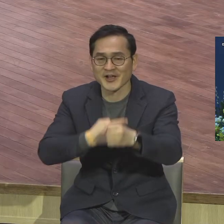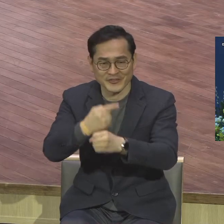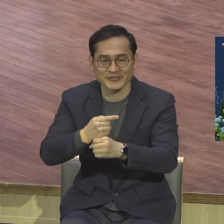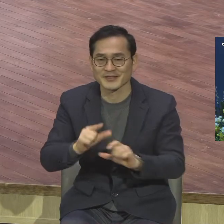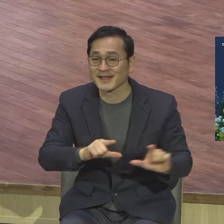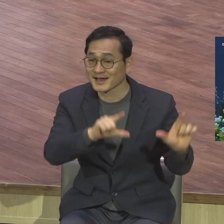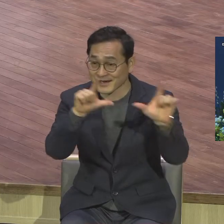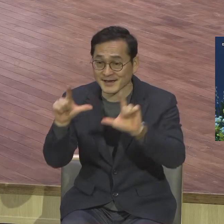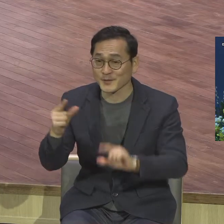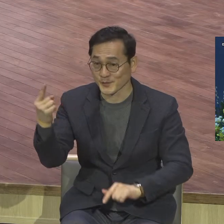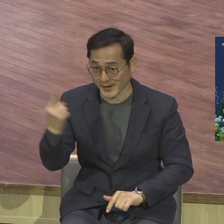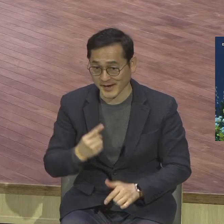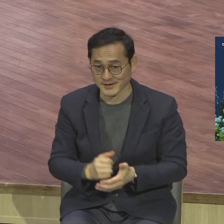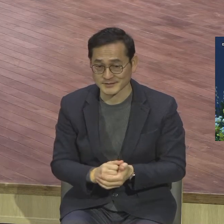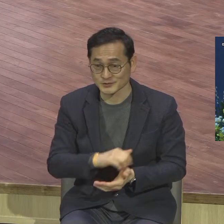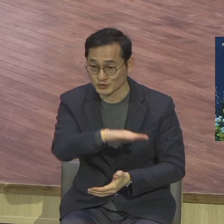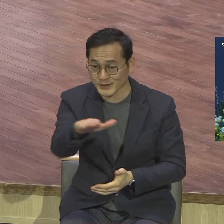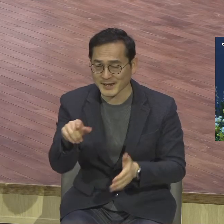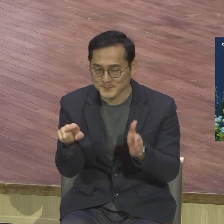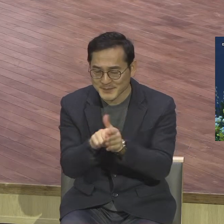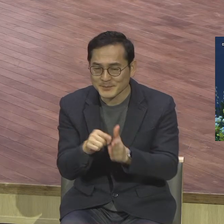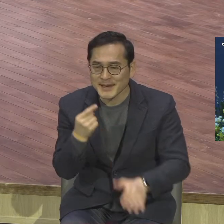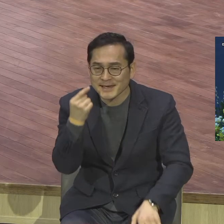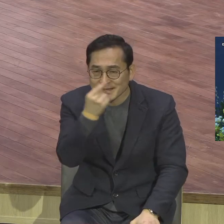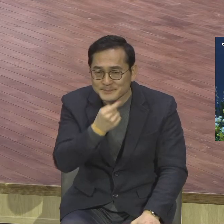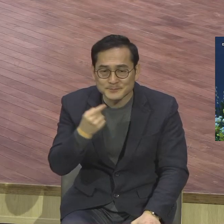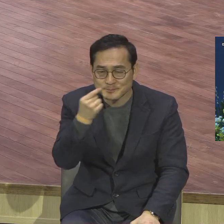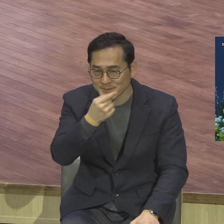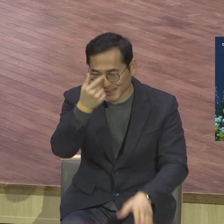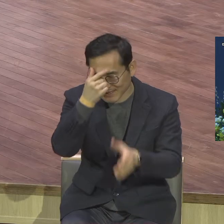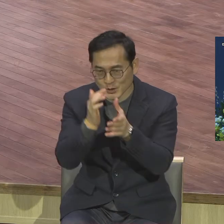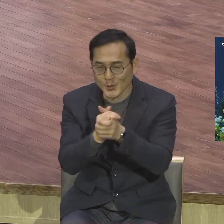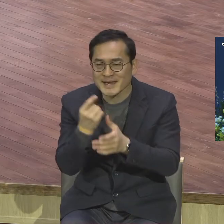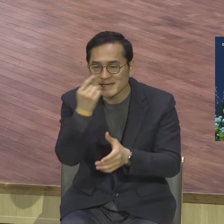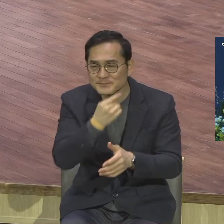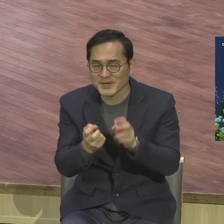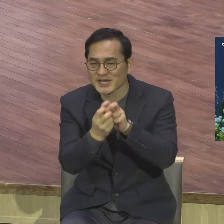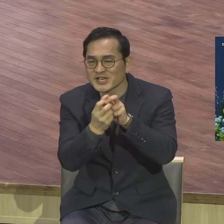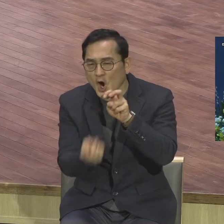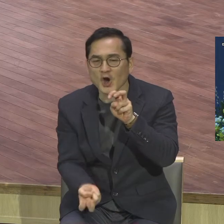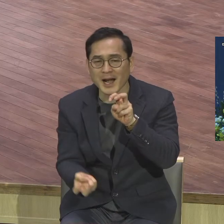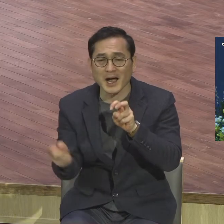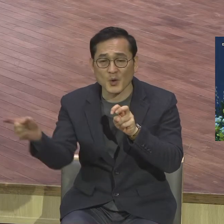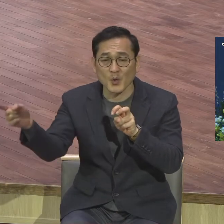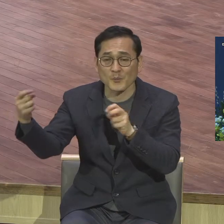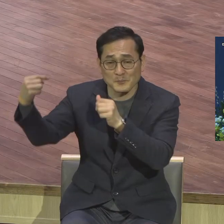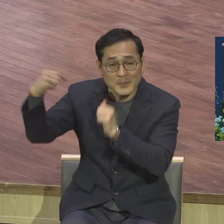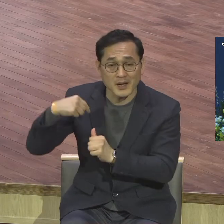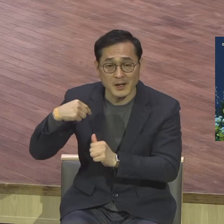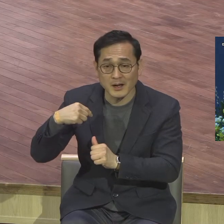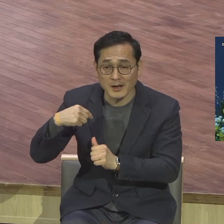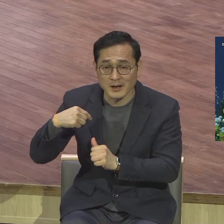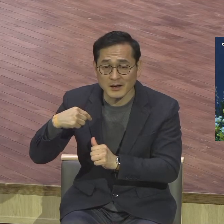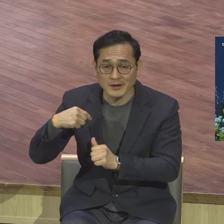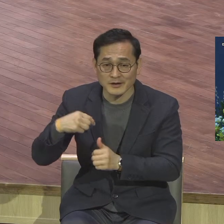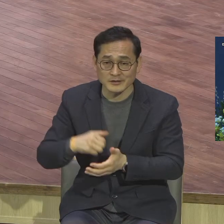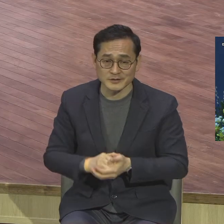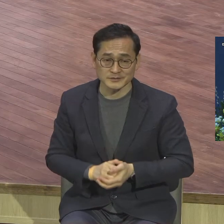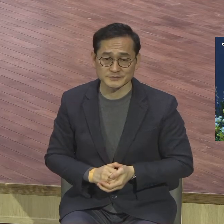믿음의 입 기도의 입을 열라라고 말씀하셨습니다 그러면 우리는 큰 도움을 받을 것이고